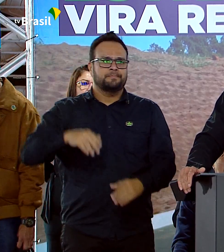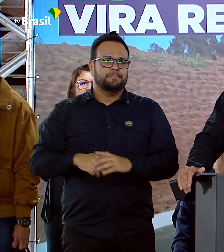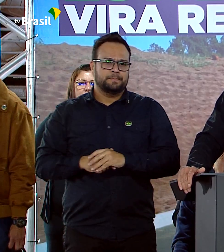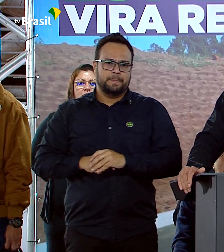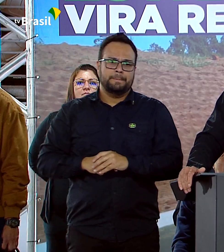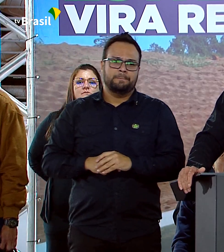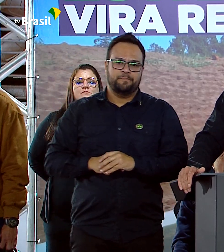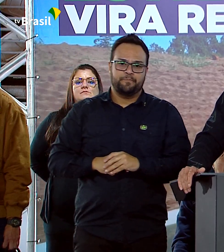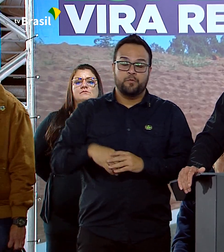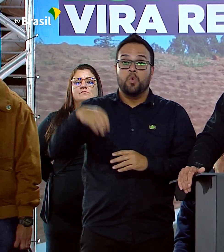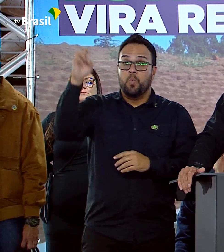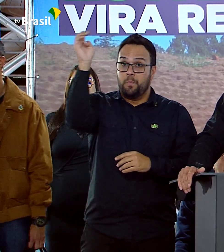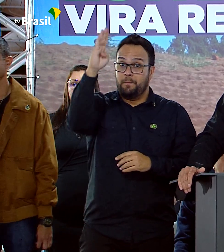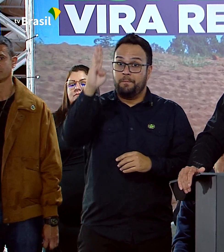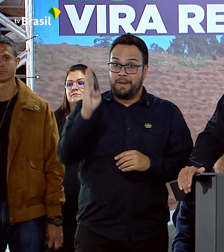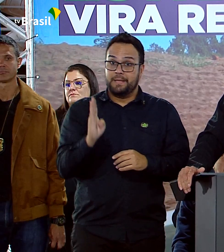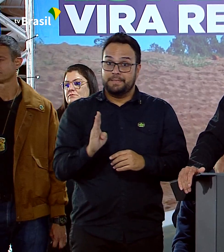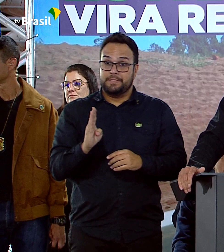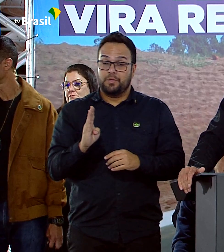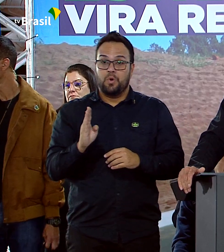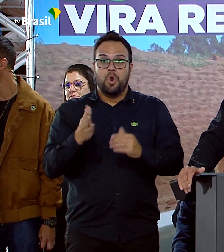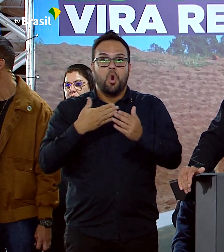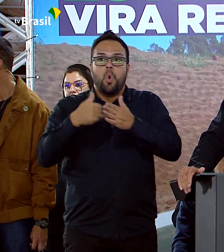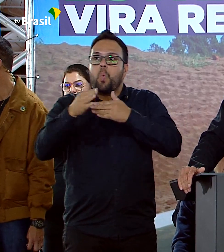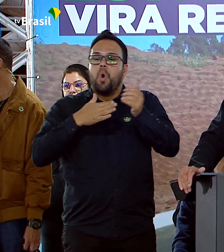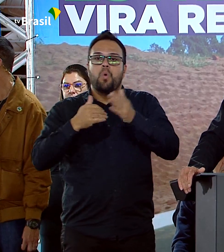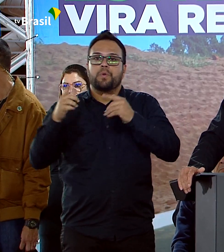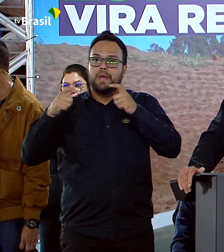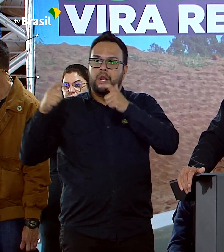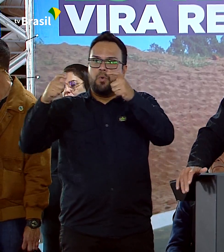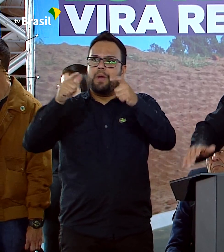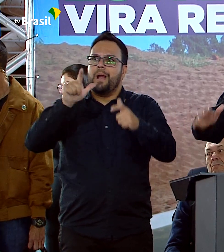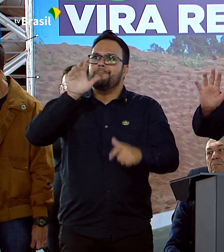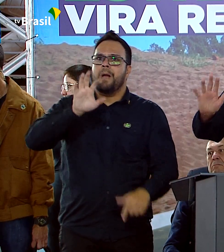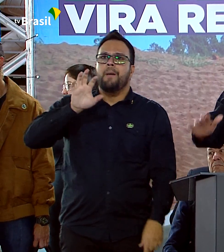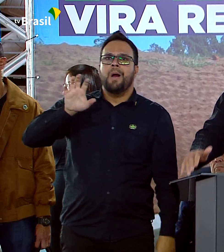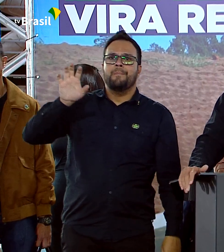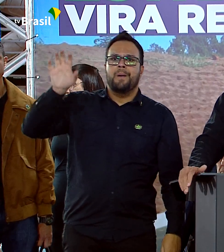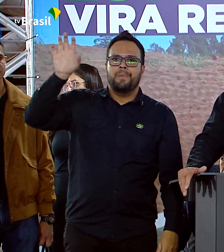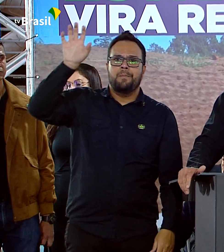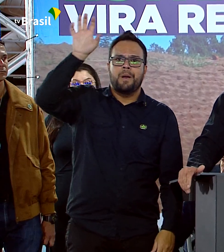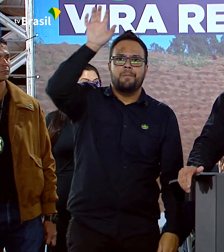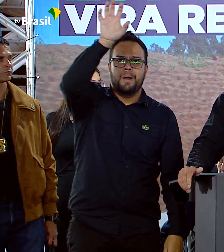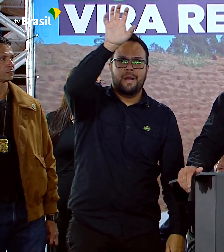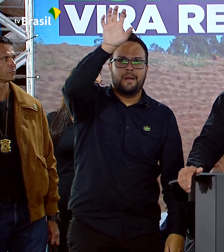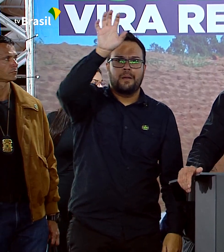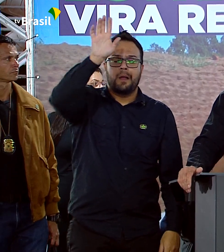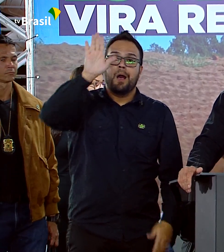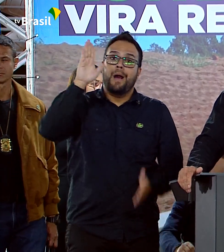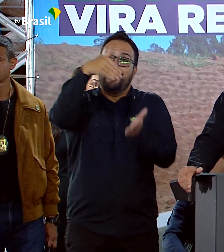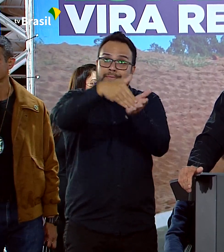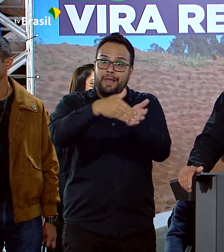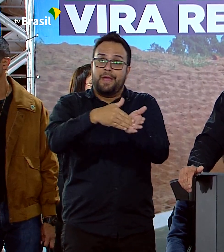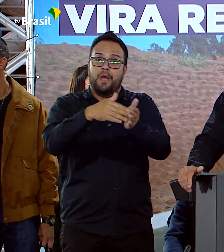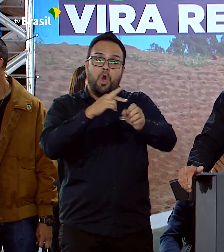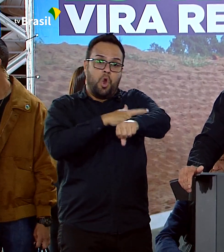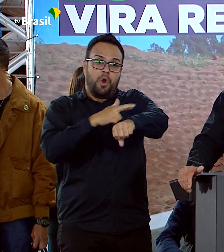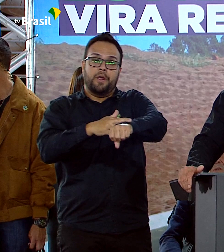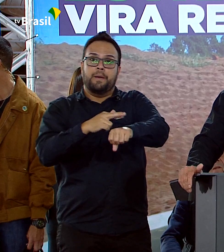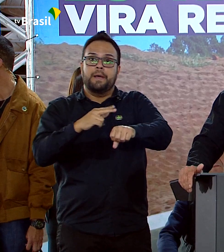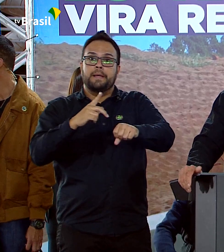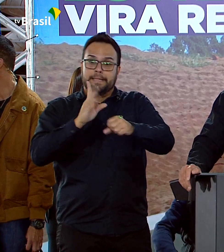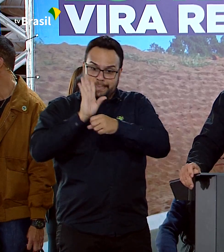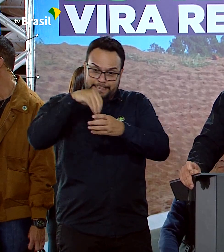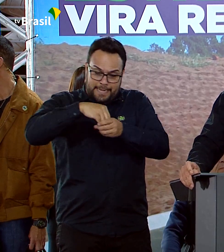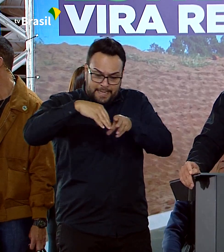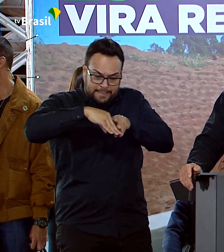O Brasil em qualquer pedaço dessa terra até mesmo lá em Roraima. Lá existe uma tabela